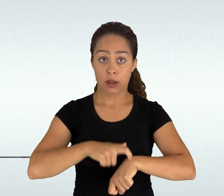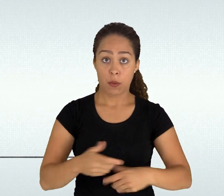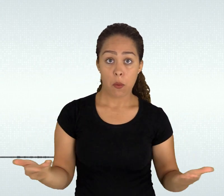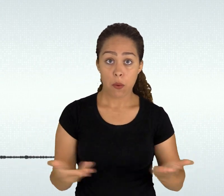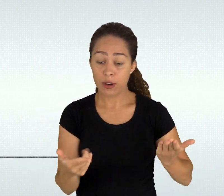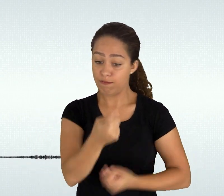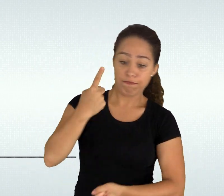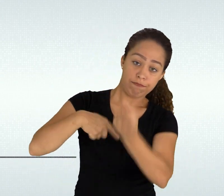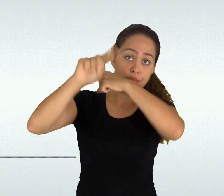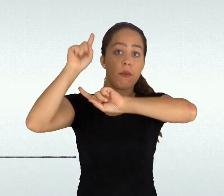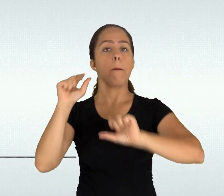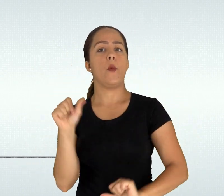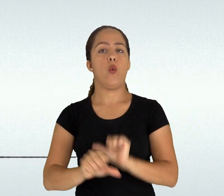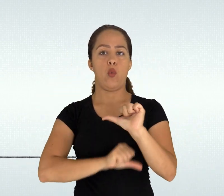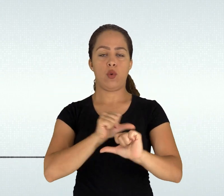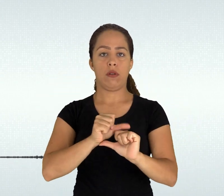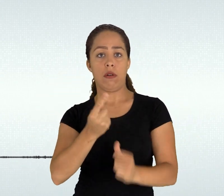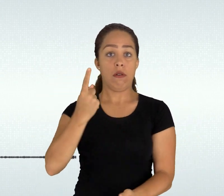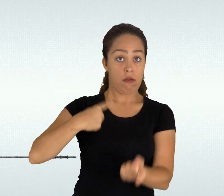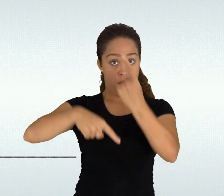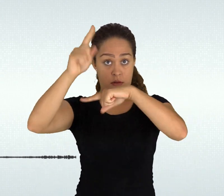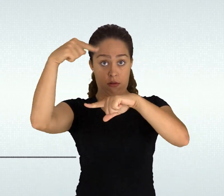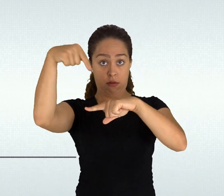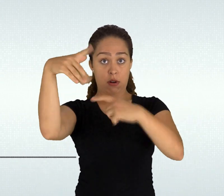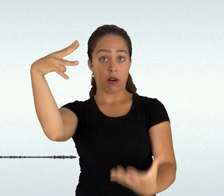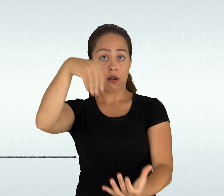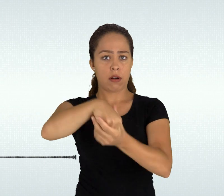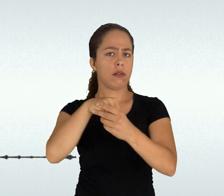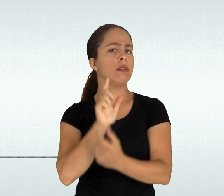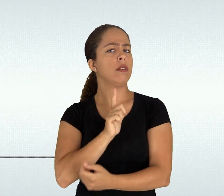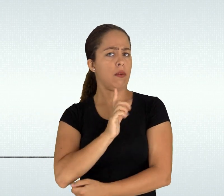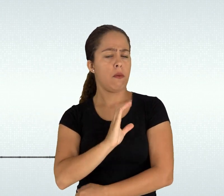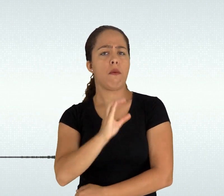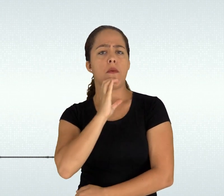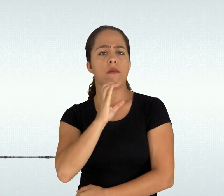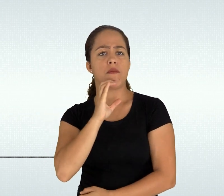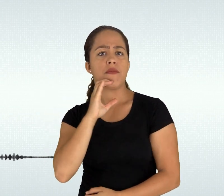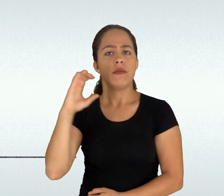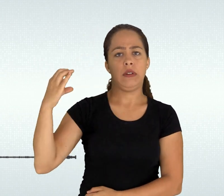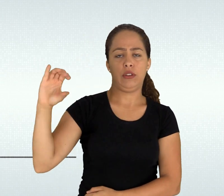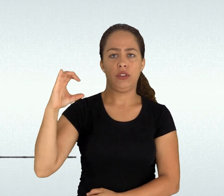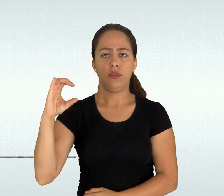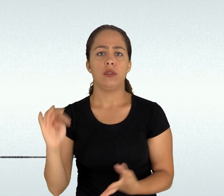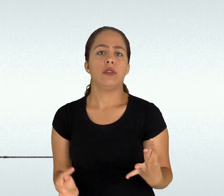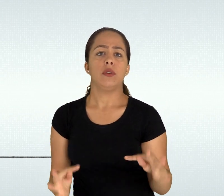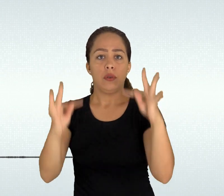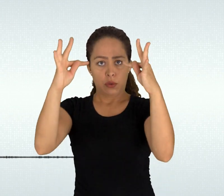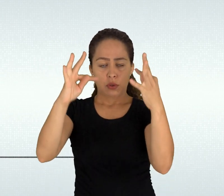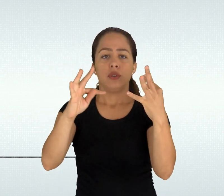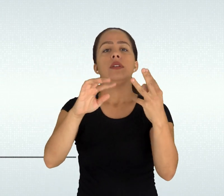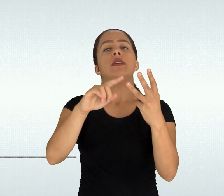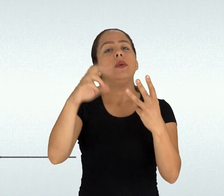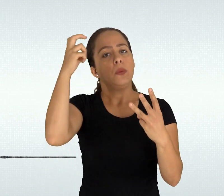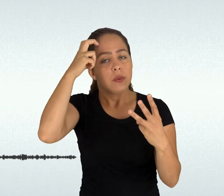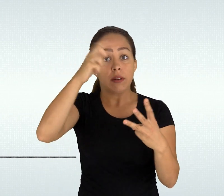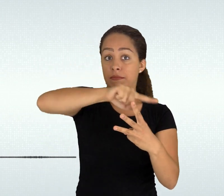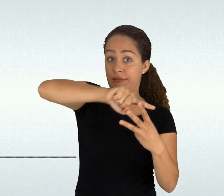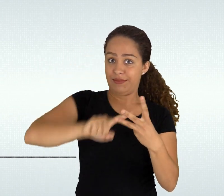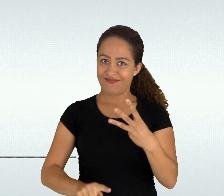tecnológicos e culturais associados assim como aquelas competências de caráter relacional,